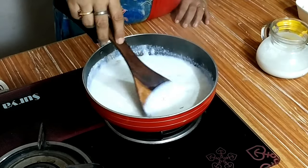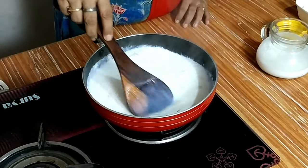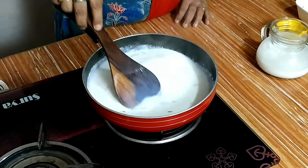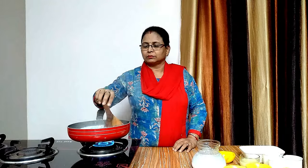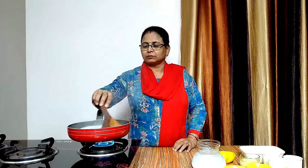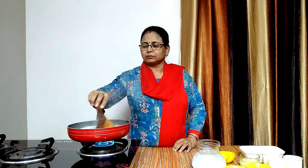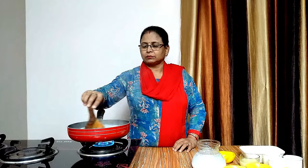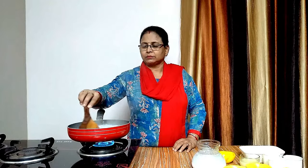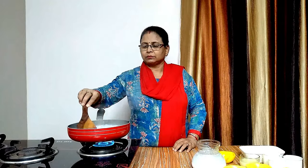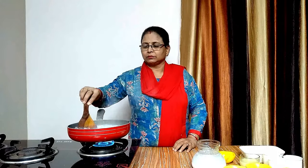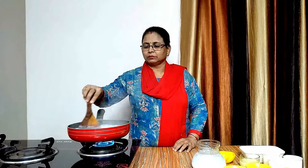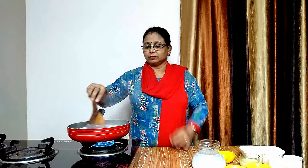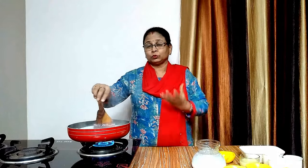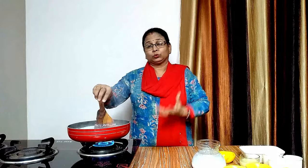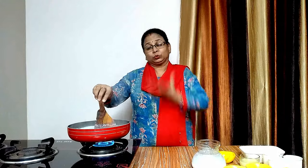अब इसे उबलने के लिए छोड़ देंगे